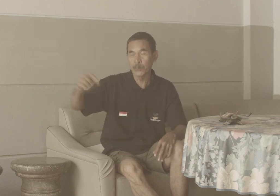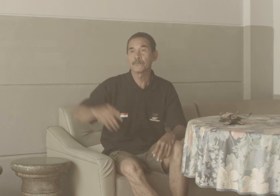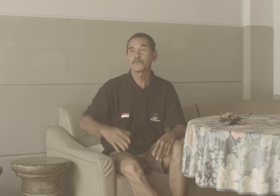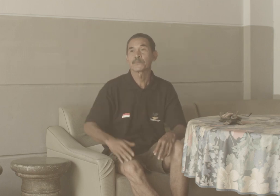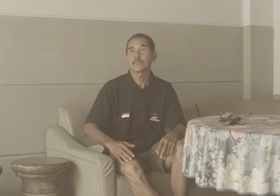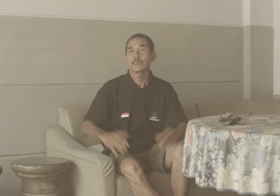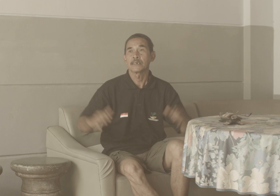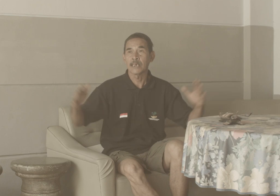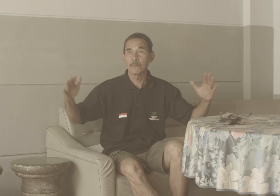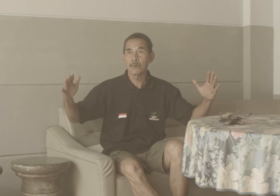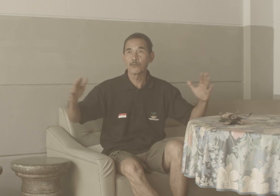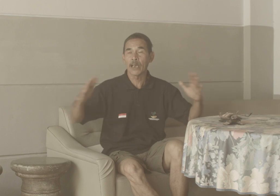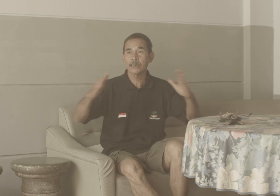Dia membuat